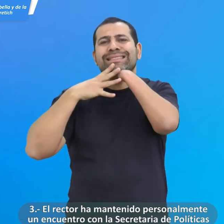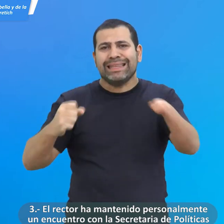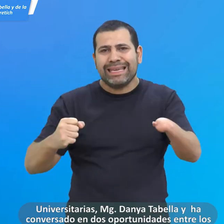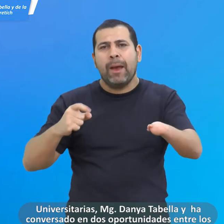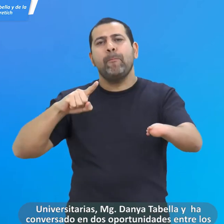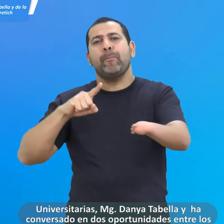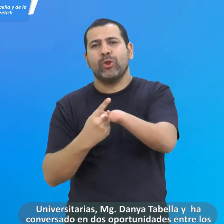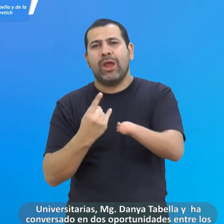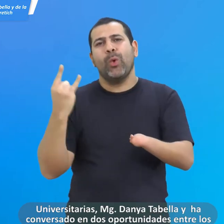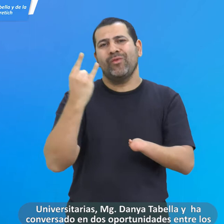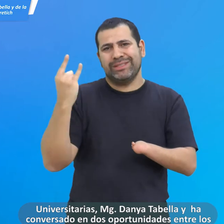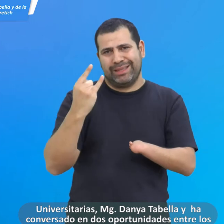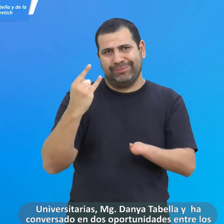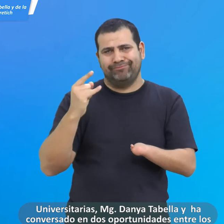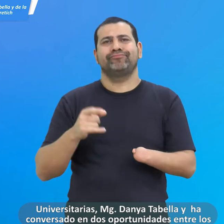Universitarias,